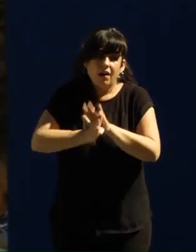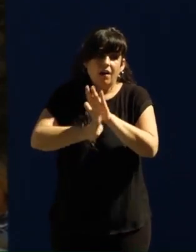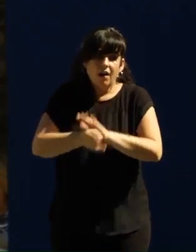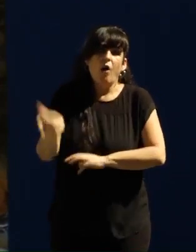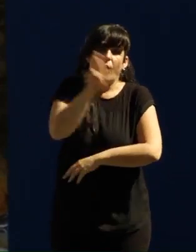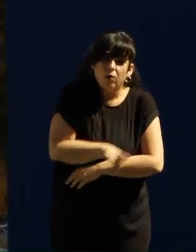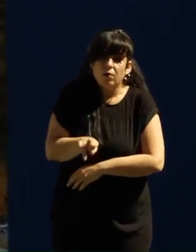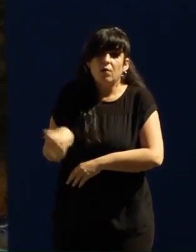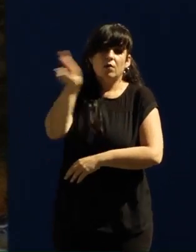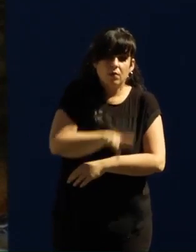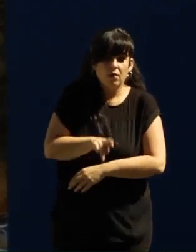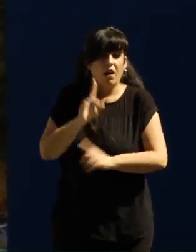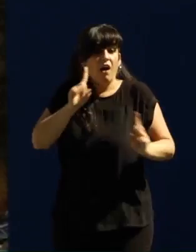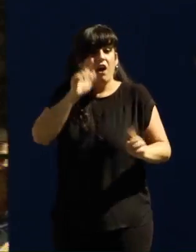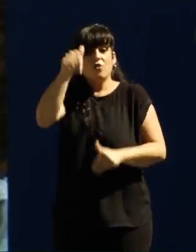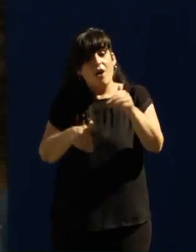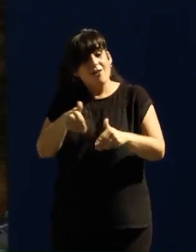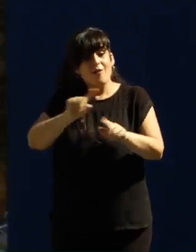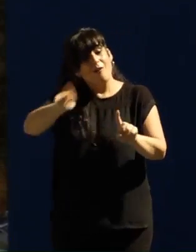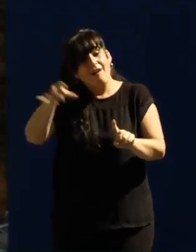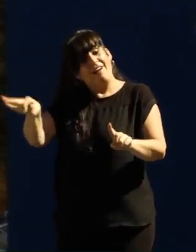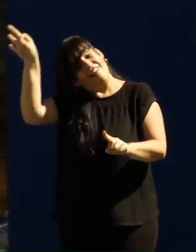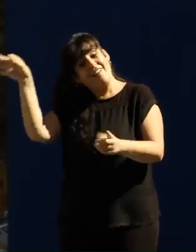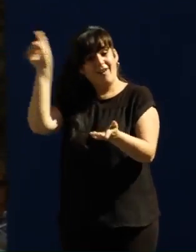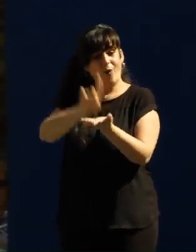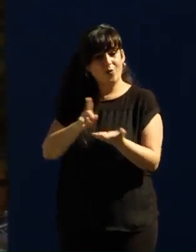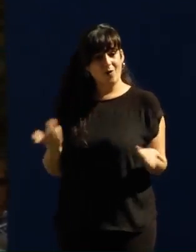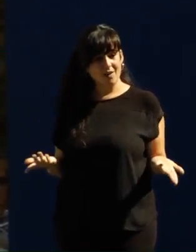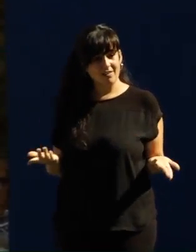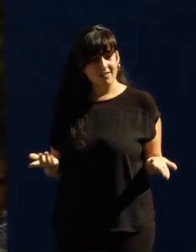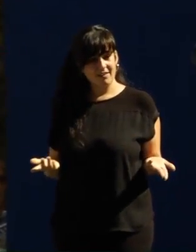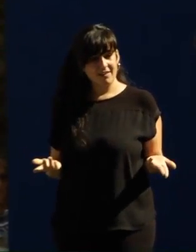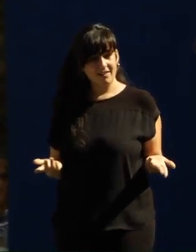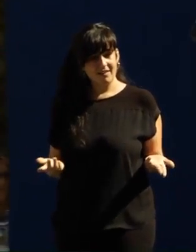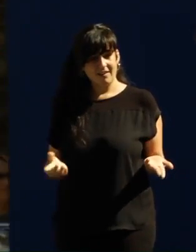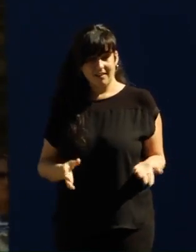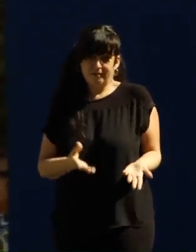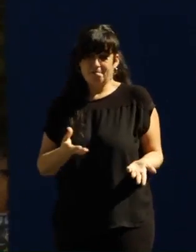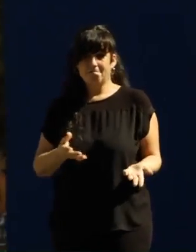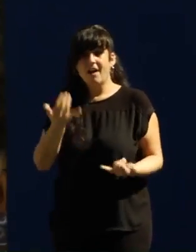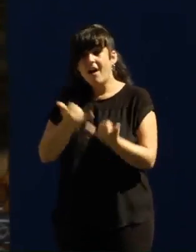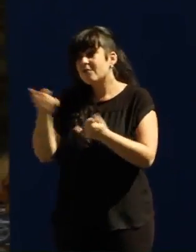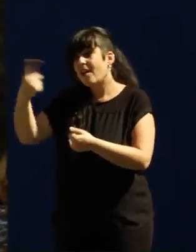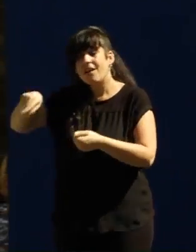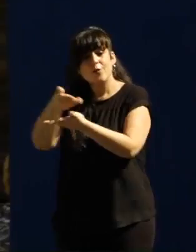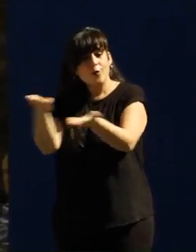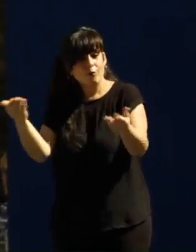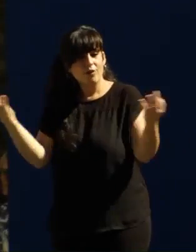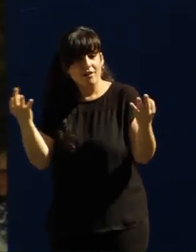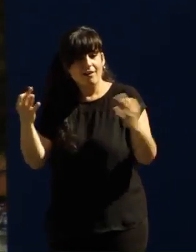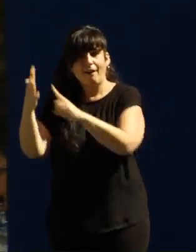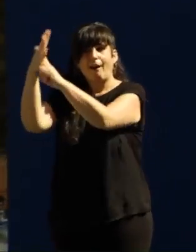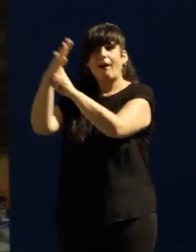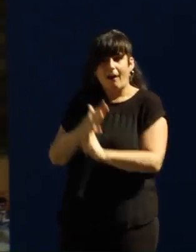y otra vez y cuando vinieran las elecciones les elegiríamos a los mismos cuando hubieran cambiado el logo. Y confiaron en que una y otra vez nos iban a